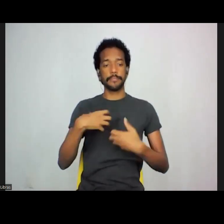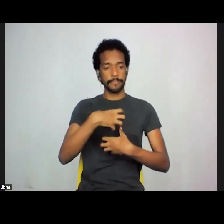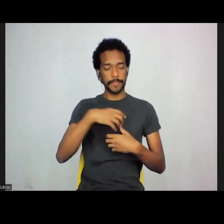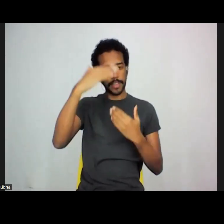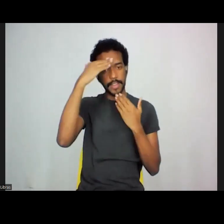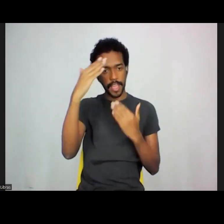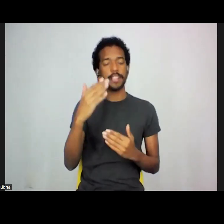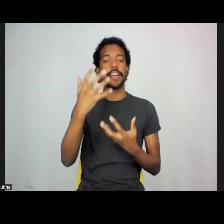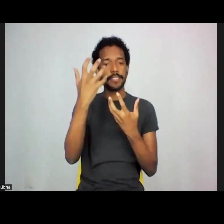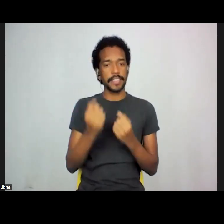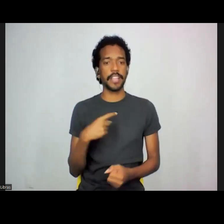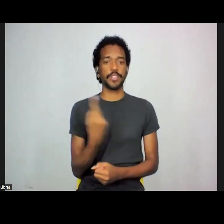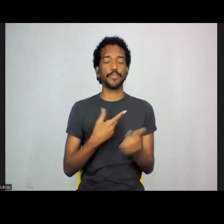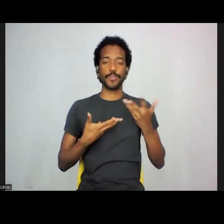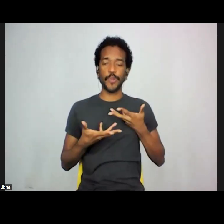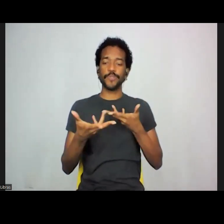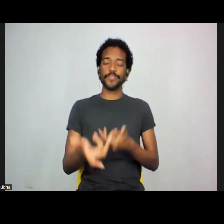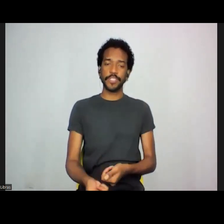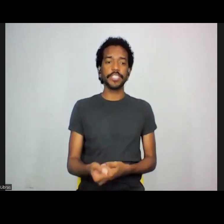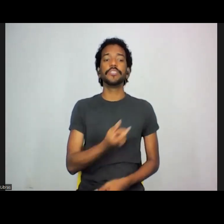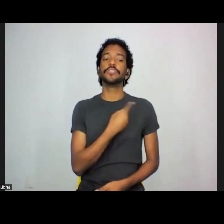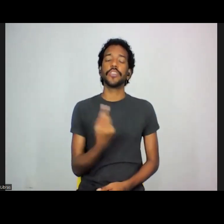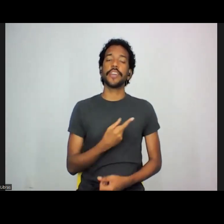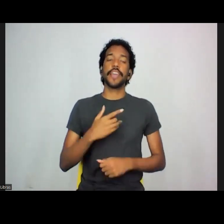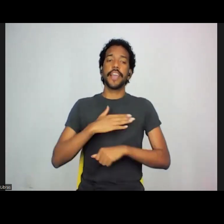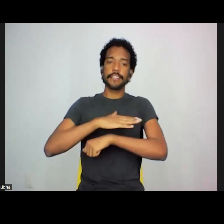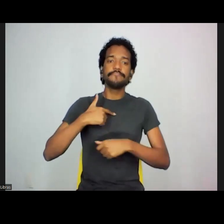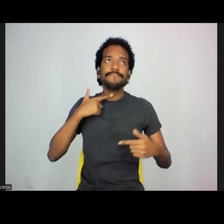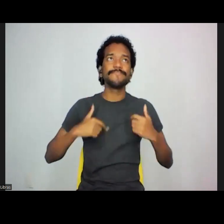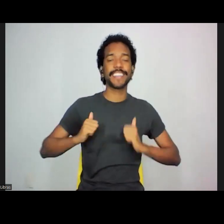aceito o nosso convite, Bruno, estamos ansiosos por te ouvir.